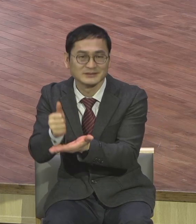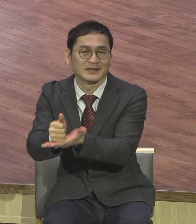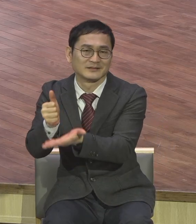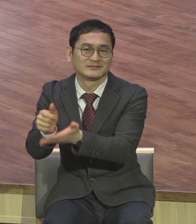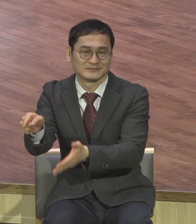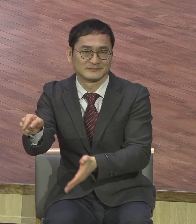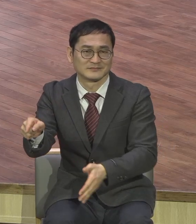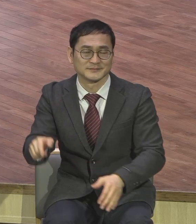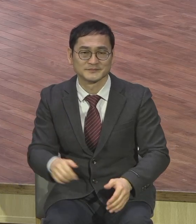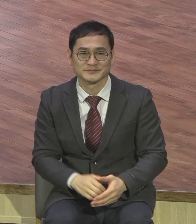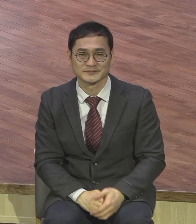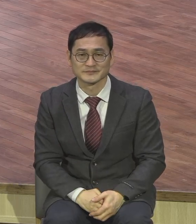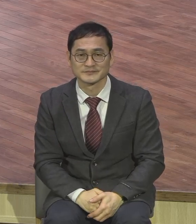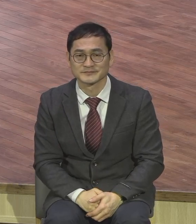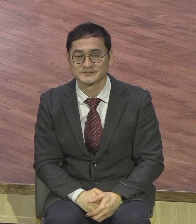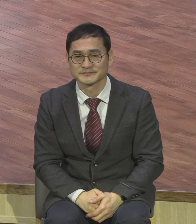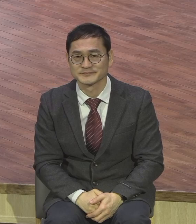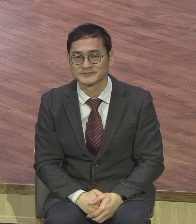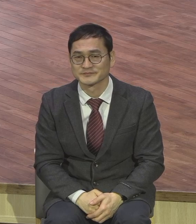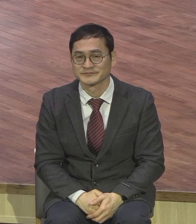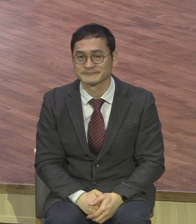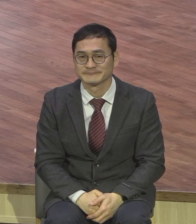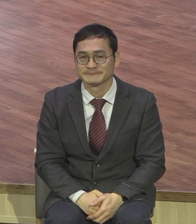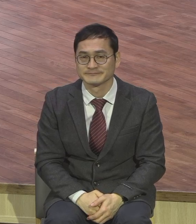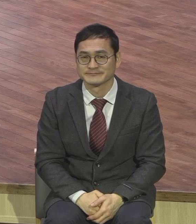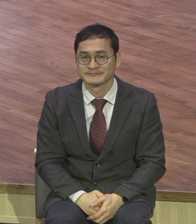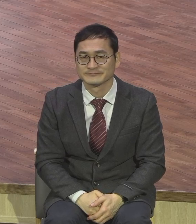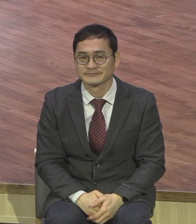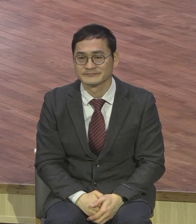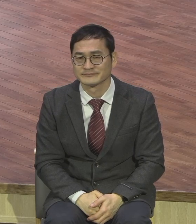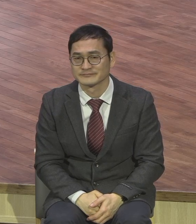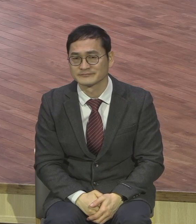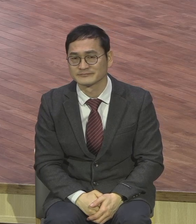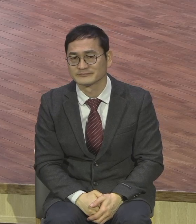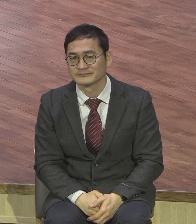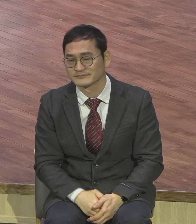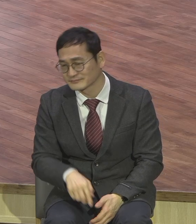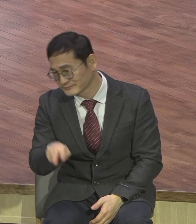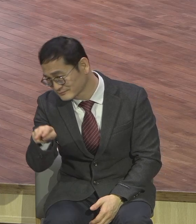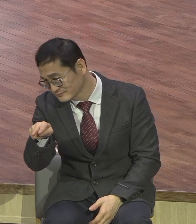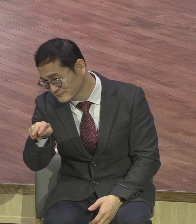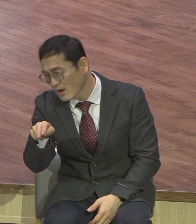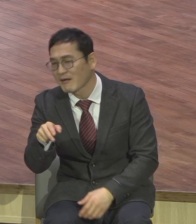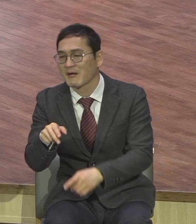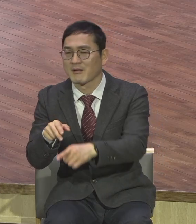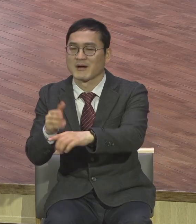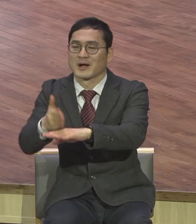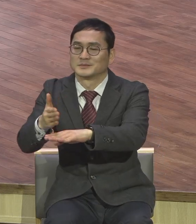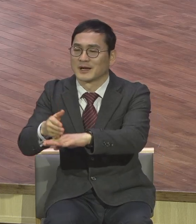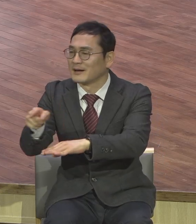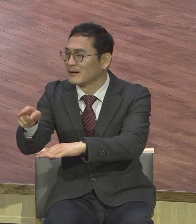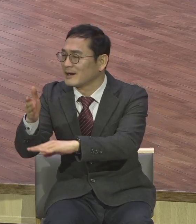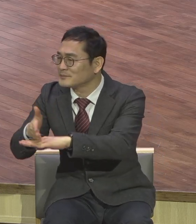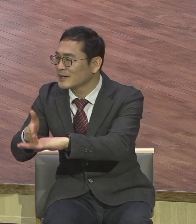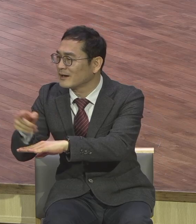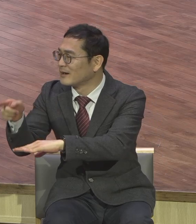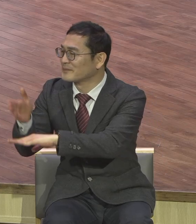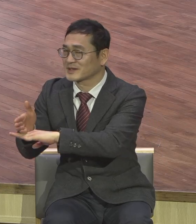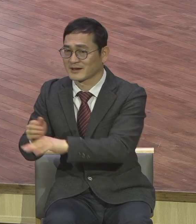좋은 걸 보면서 참 행복하여 하고 감사해야 되는데 안 되면 어쩌지 이 좋은 것도 없어지면 어쩌지 왜 부정을